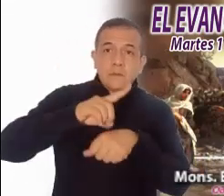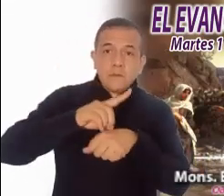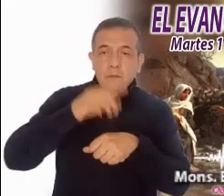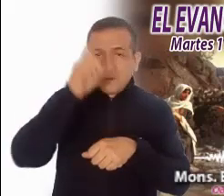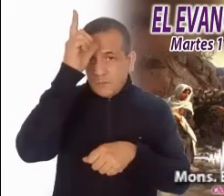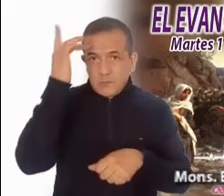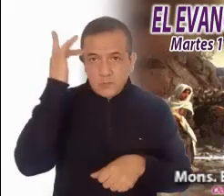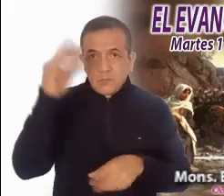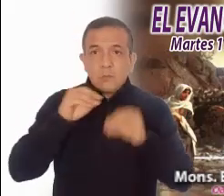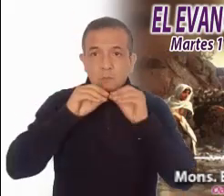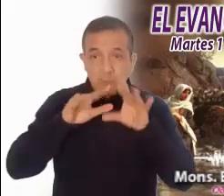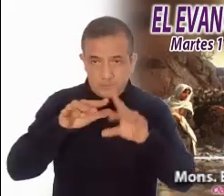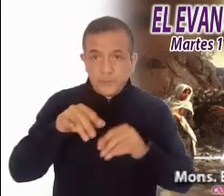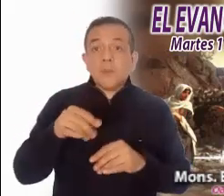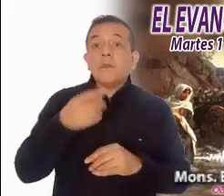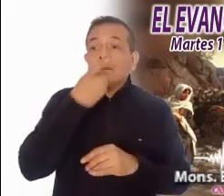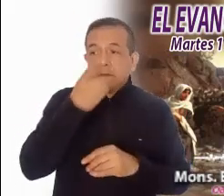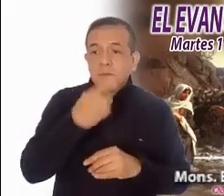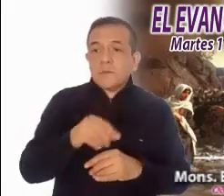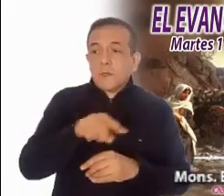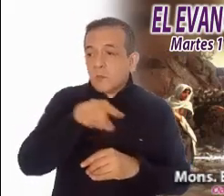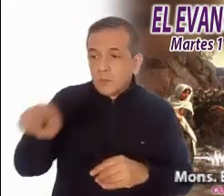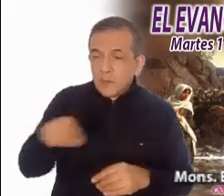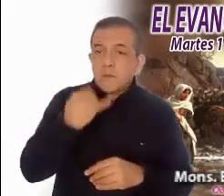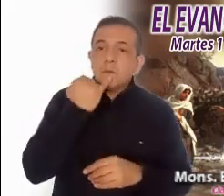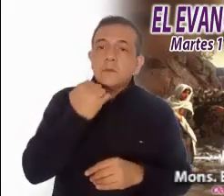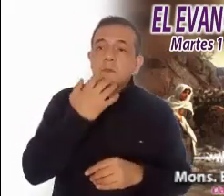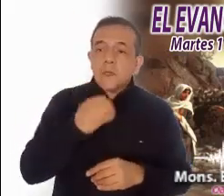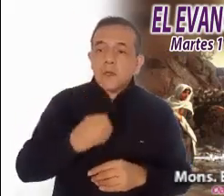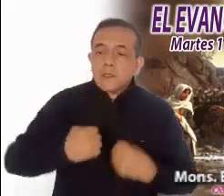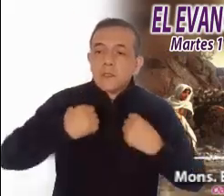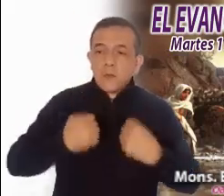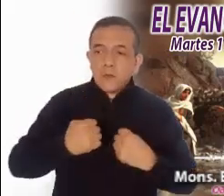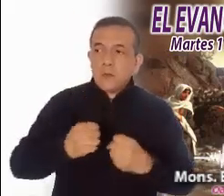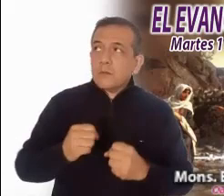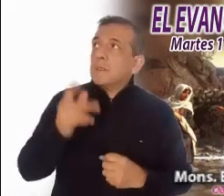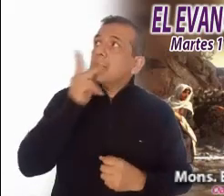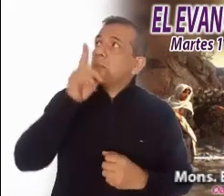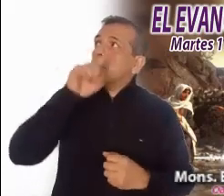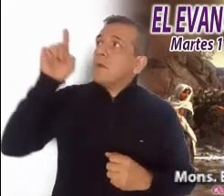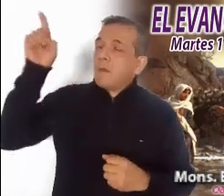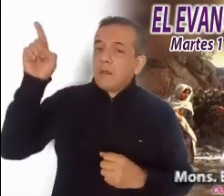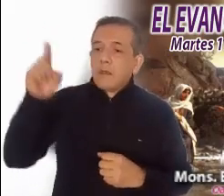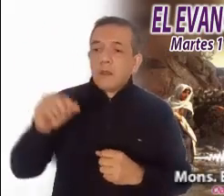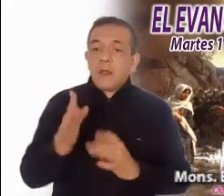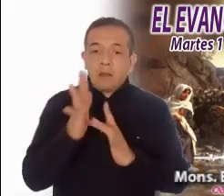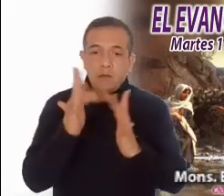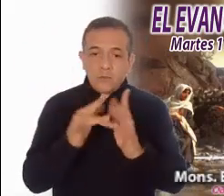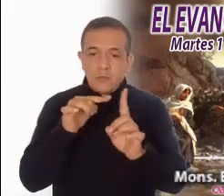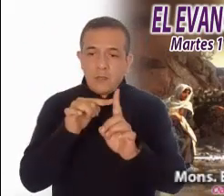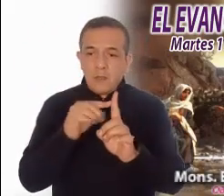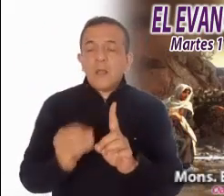sepa todo Israel con absoluta certeza que Dios ha constituido Señor y Mesías